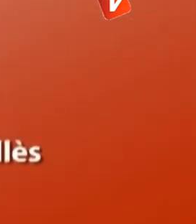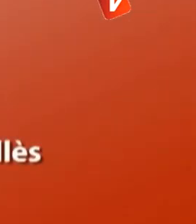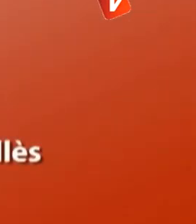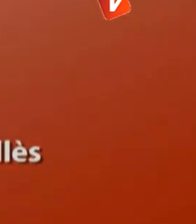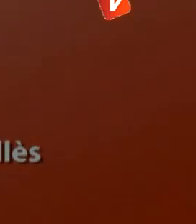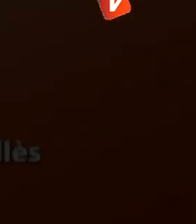de l Terrassa de